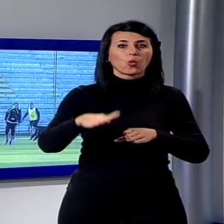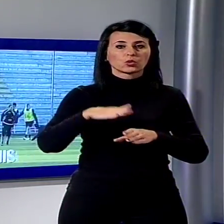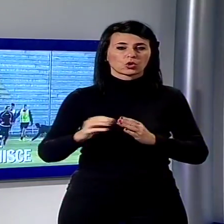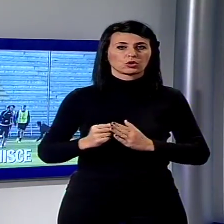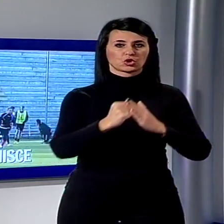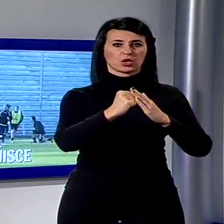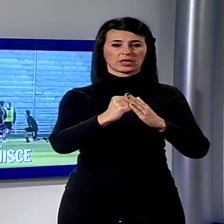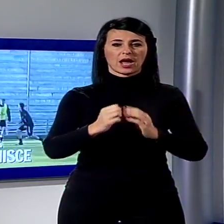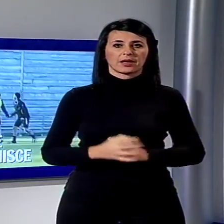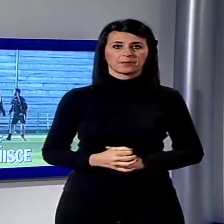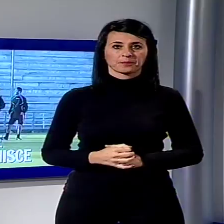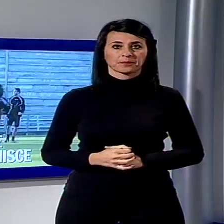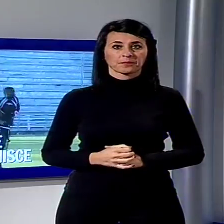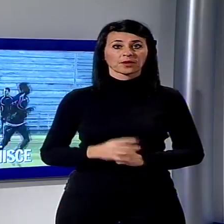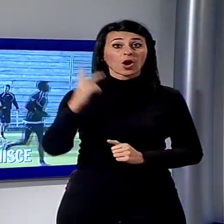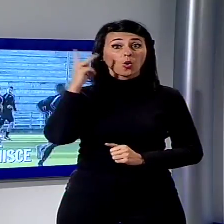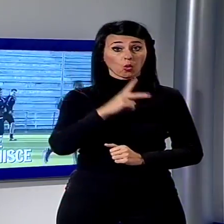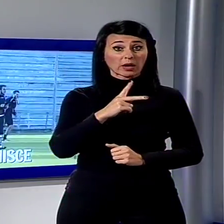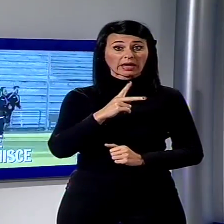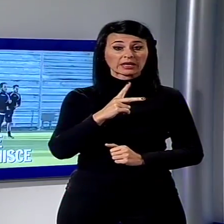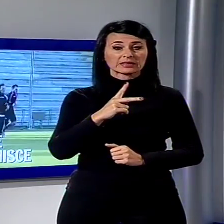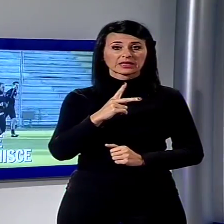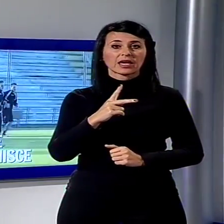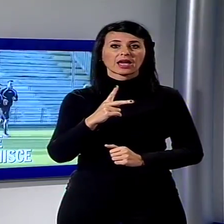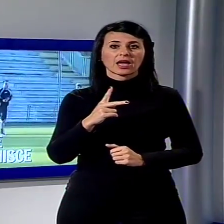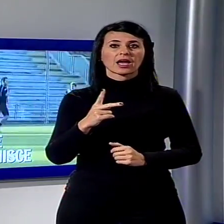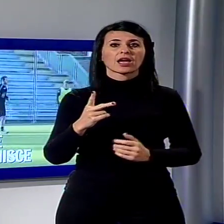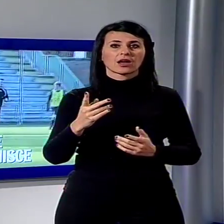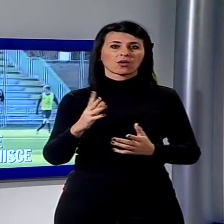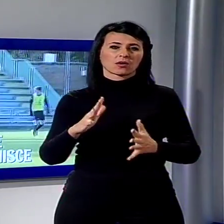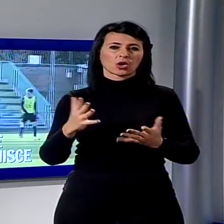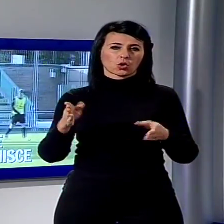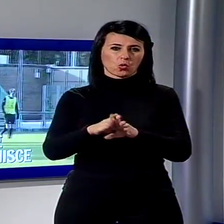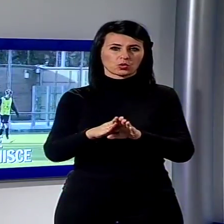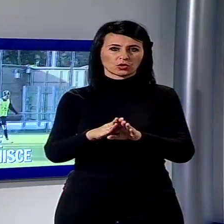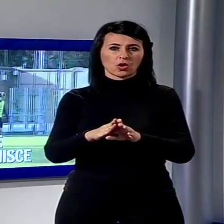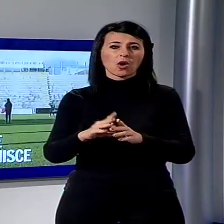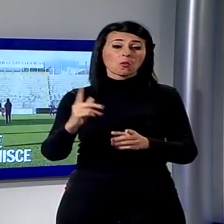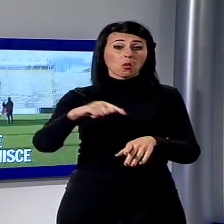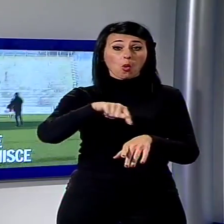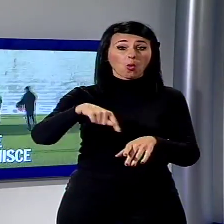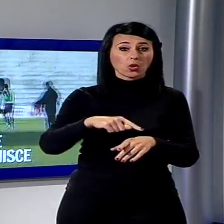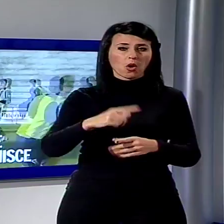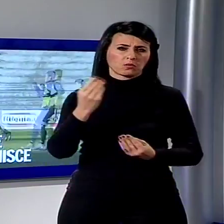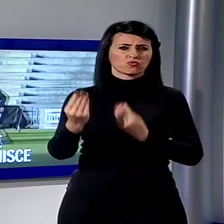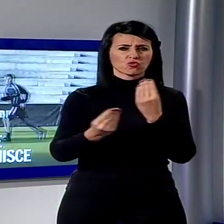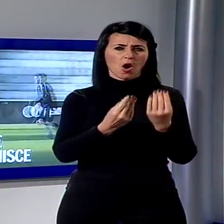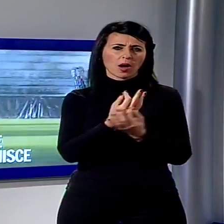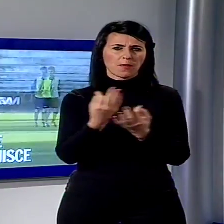La Lucchese si illude ma Varela la punisce, all'arena Garibaldi buona Lucchese per oltre un'ora, Rossoneri in vantaggio conterrani,